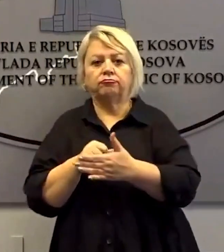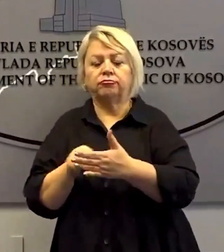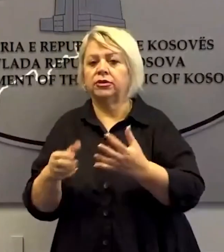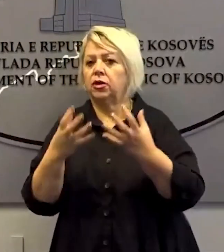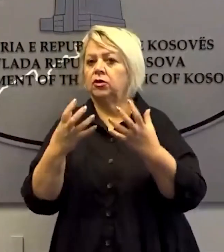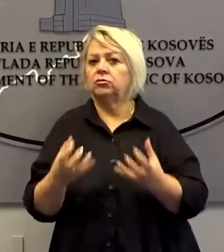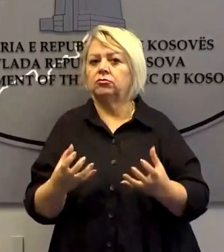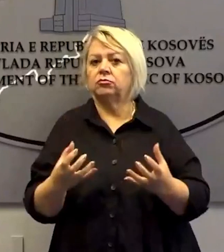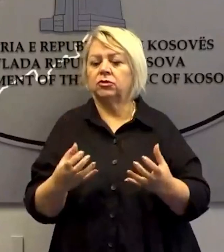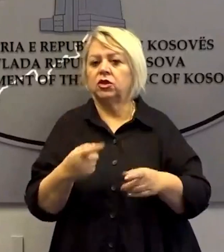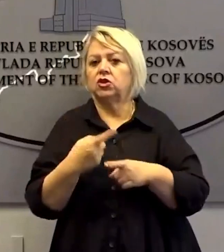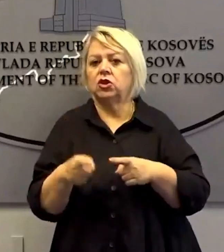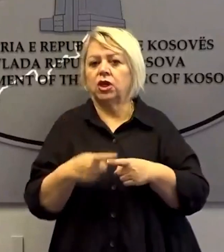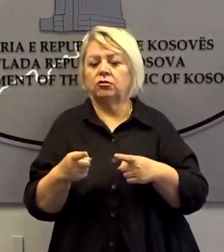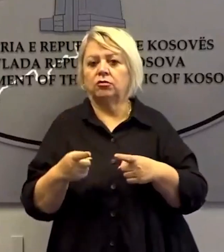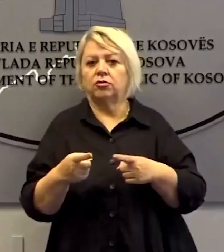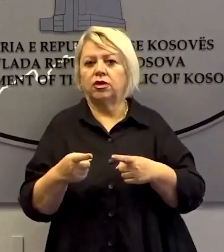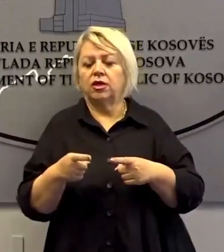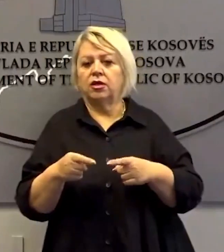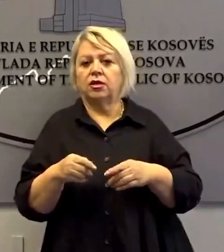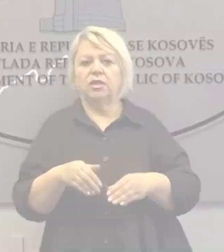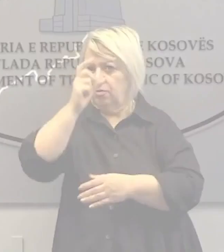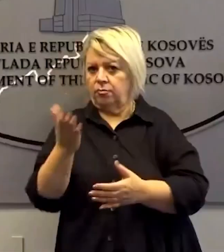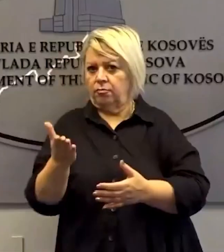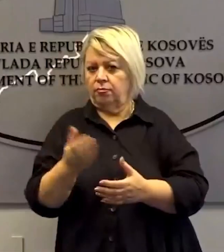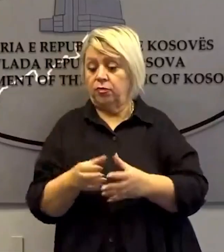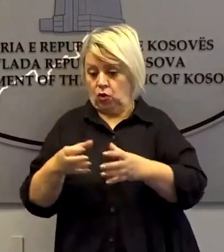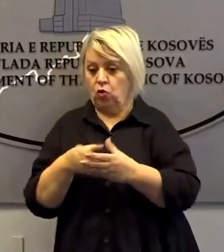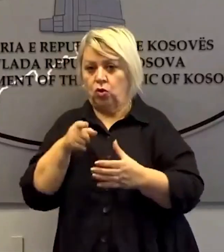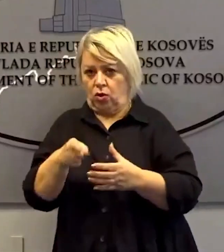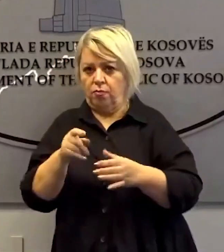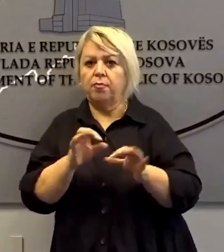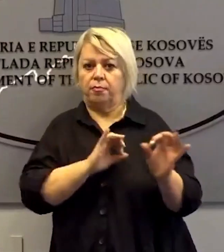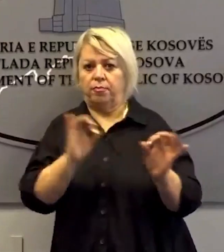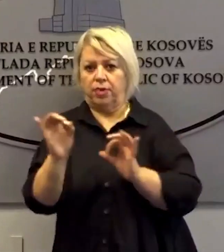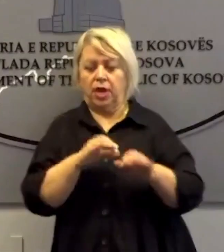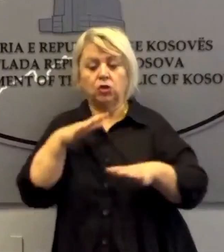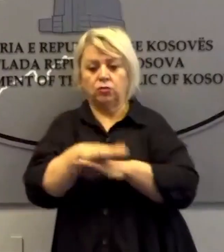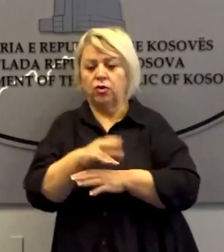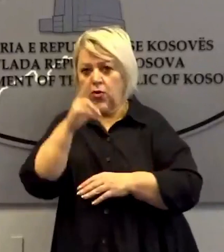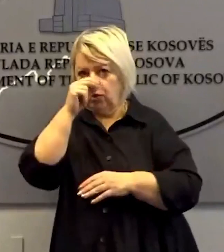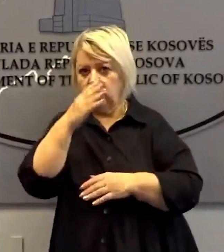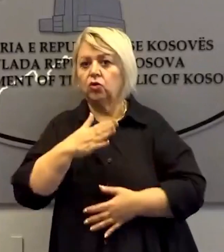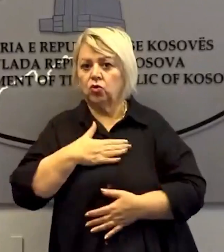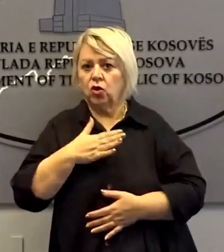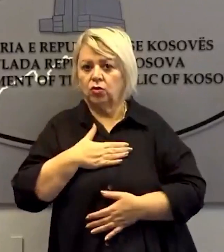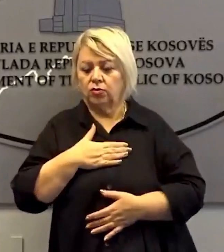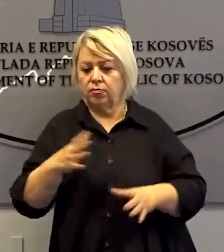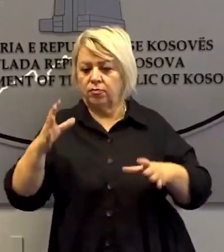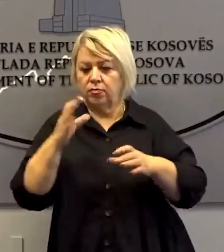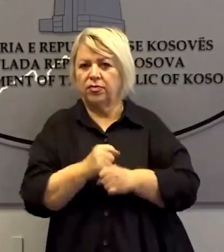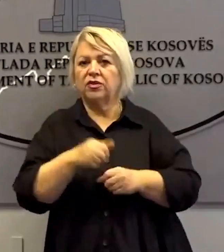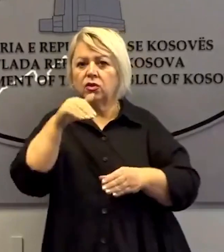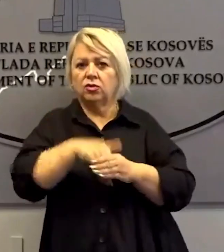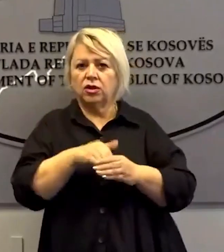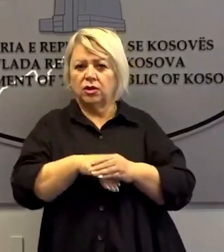përkosisht përshkak të këtyre zjedhjeve në Serbi. Ky grupë kështë e planifikuar sulmë ndaj policis tonë pas përfundimit të